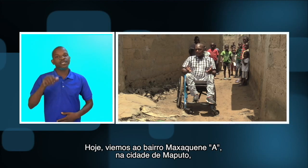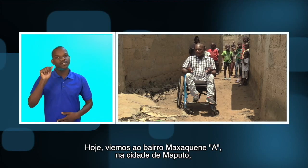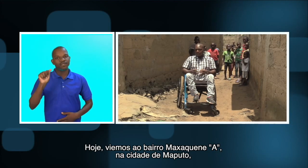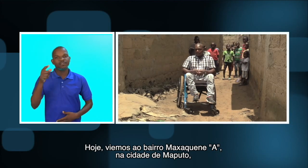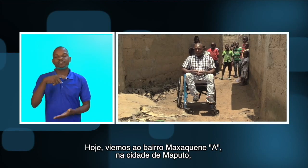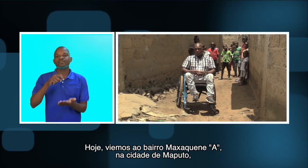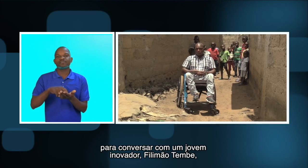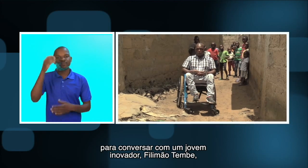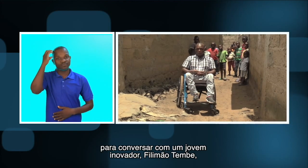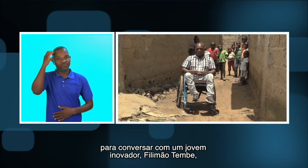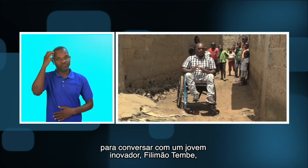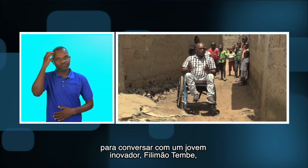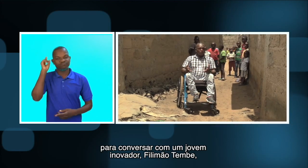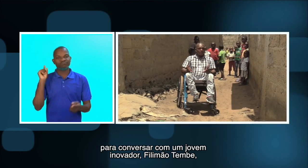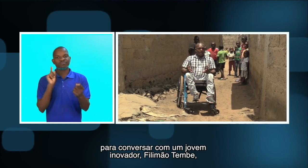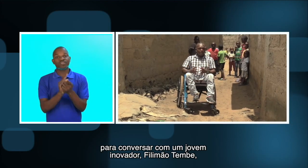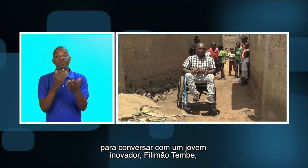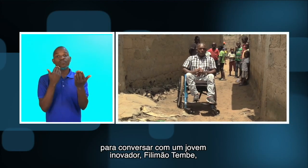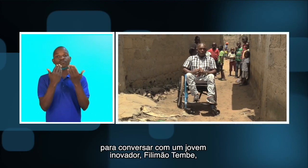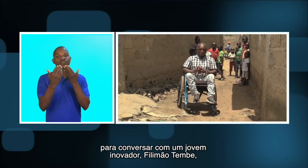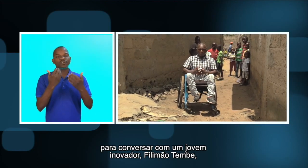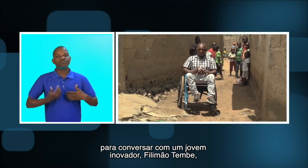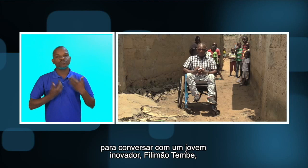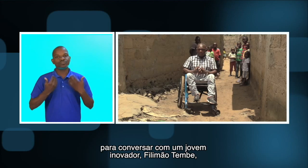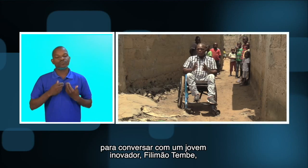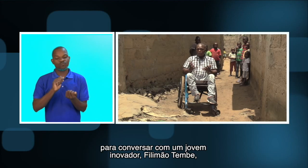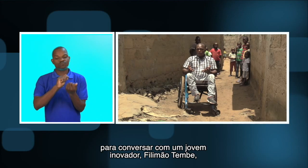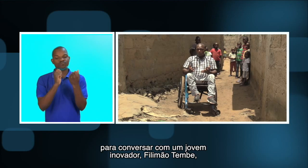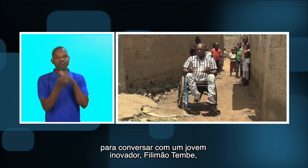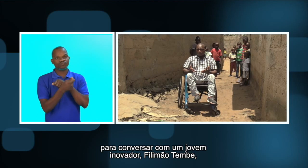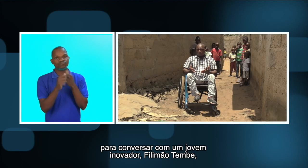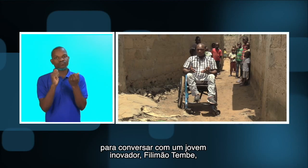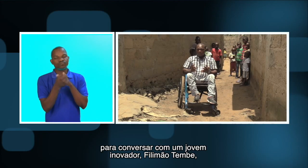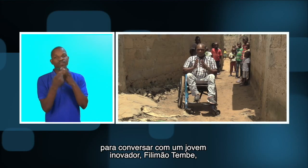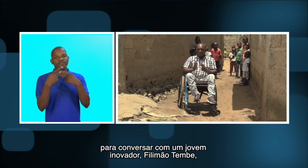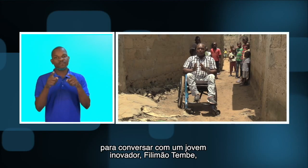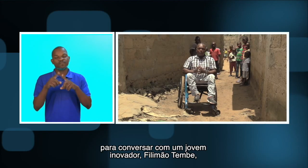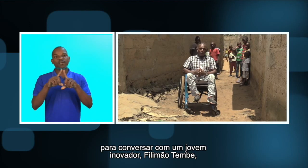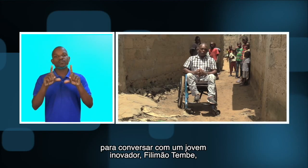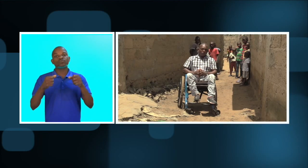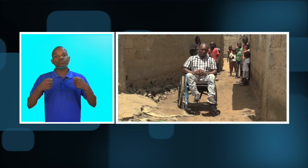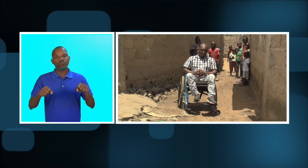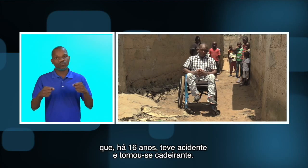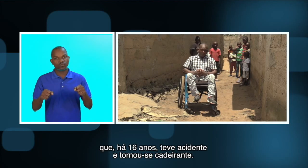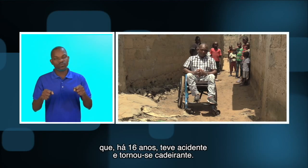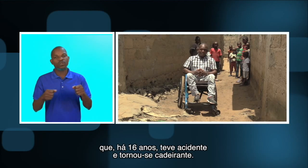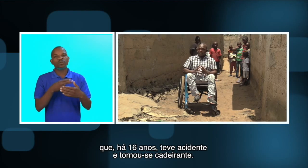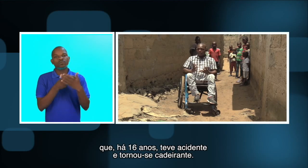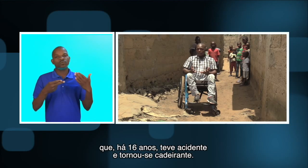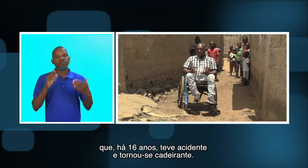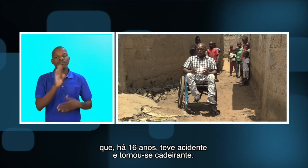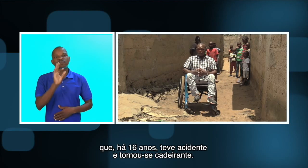cidade de Maputo para conversar com o jovem inovador Filimão Tembe